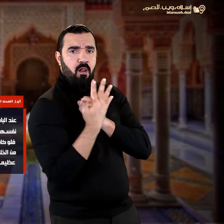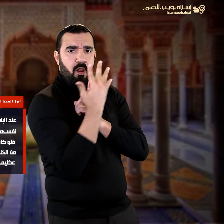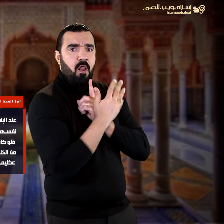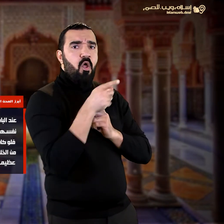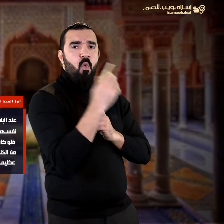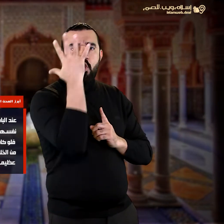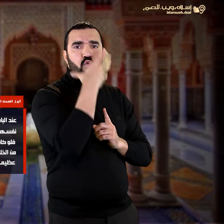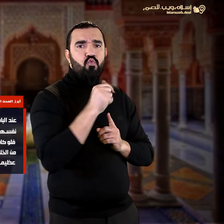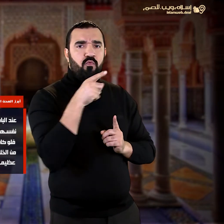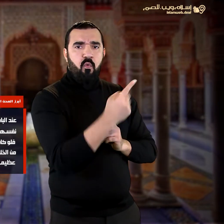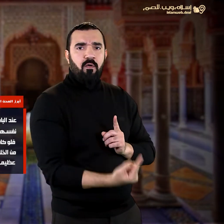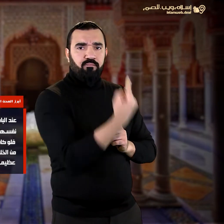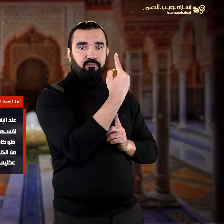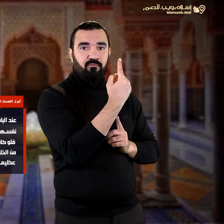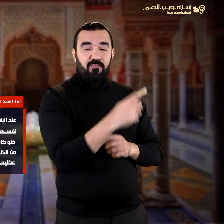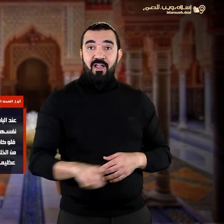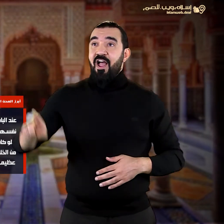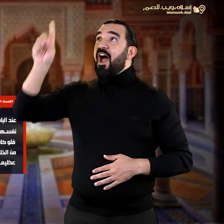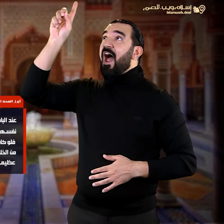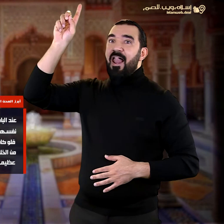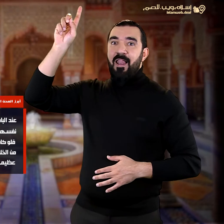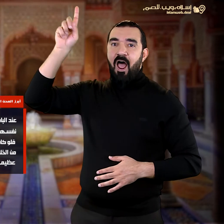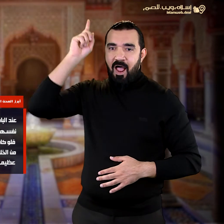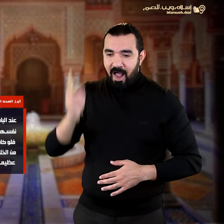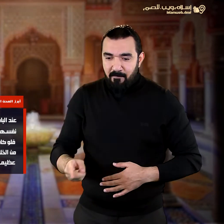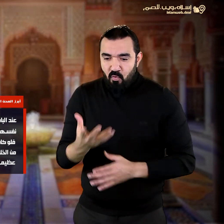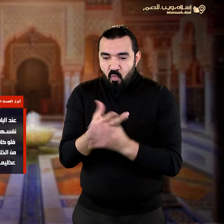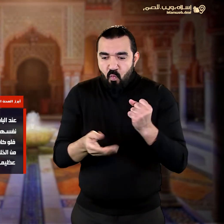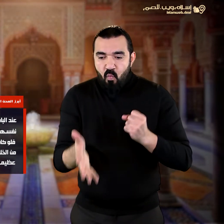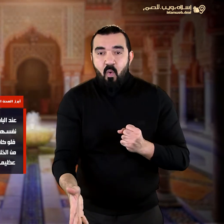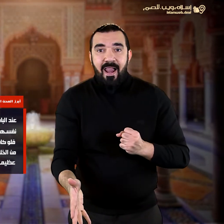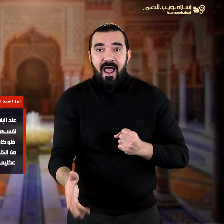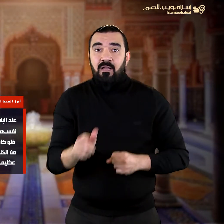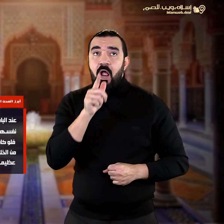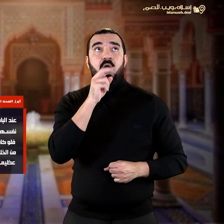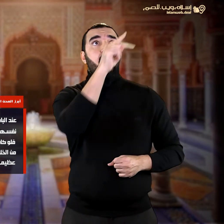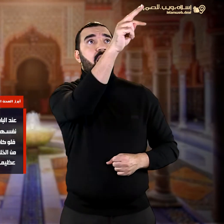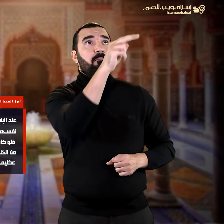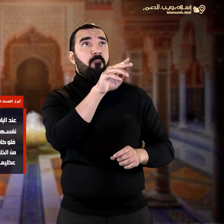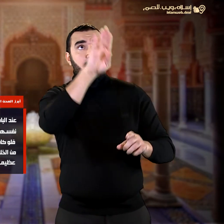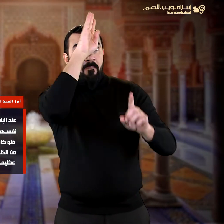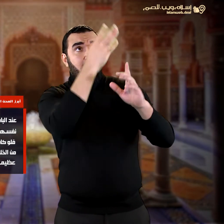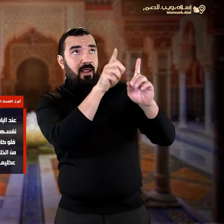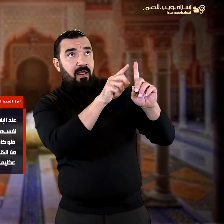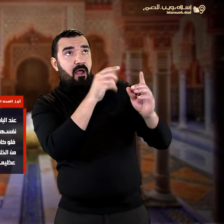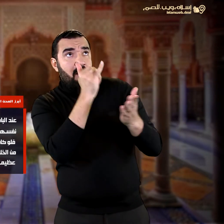فأنطق الله صبيا ببراءة يوسف وأن الدليل هو خرق القميص